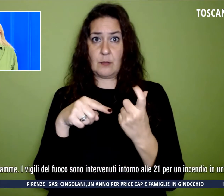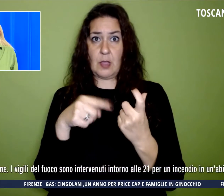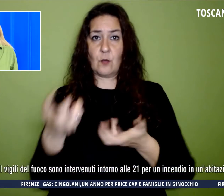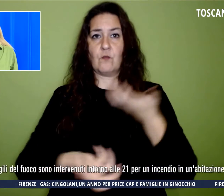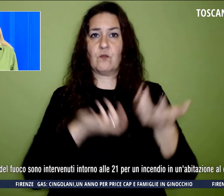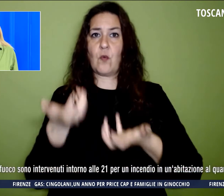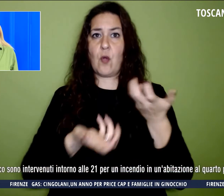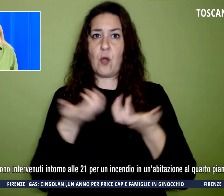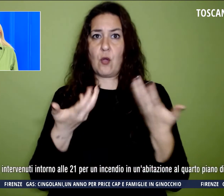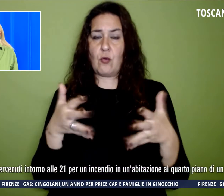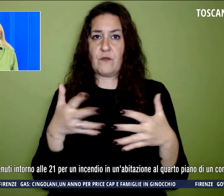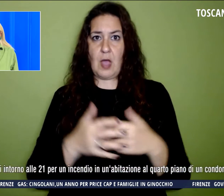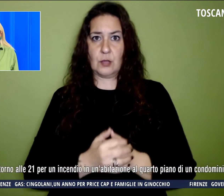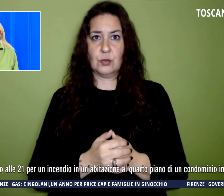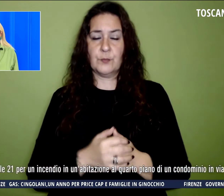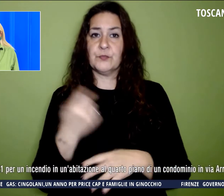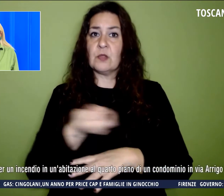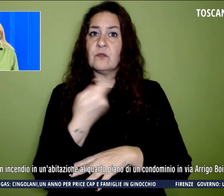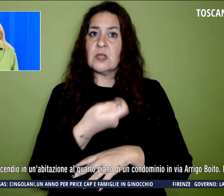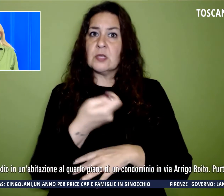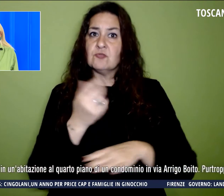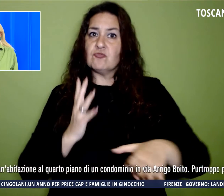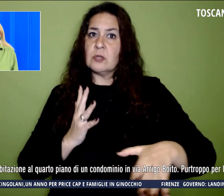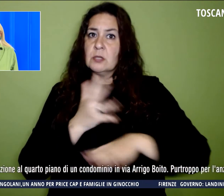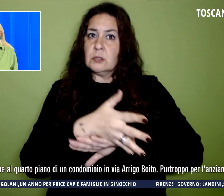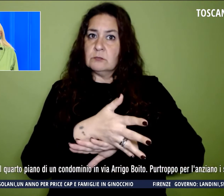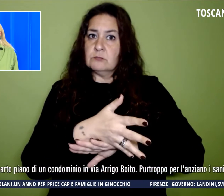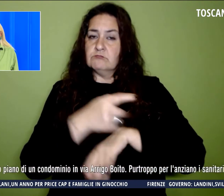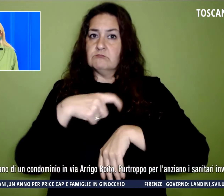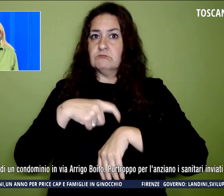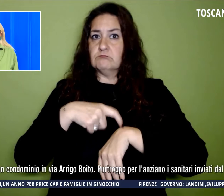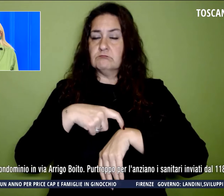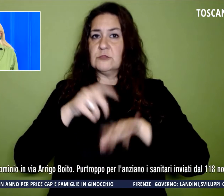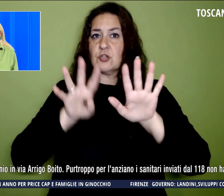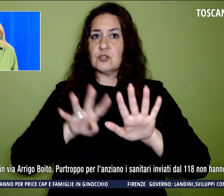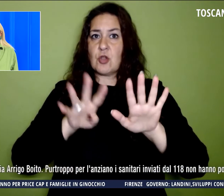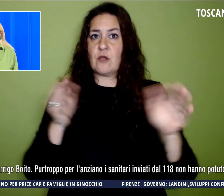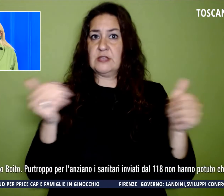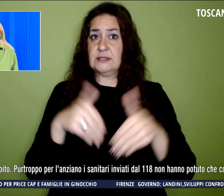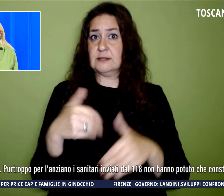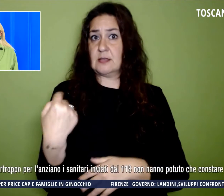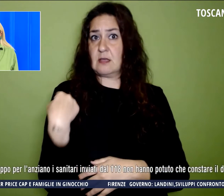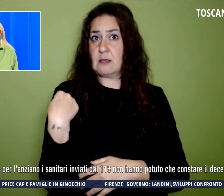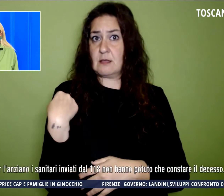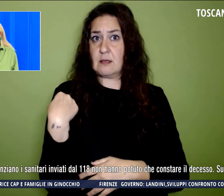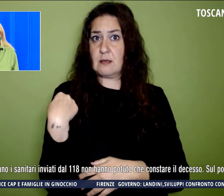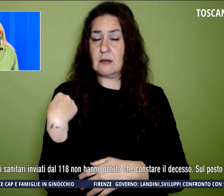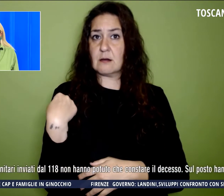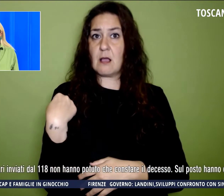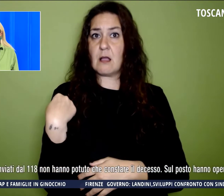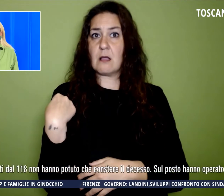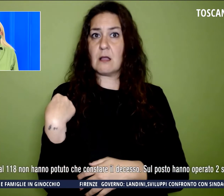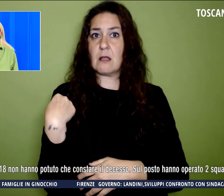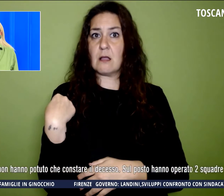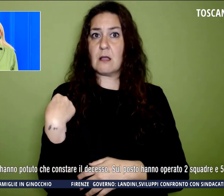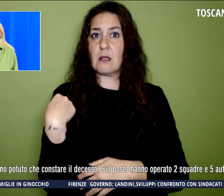I vigili del fuoco sono intervenuti intorno alle 21 di ieri sera per intervenire